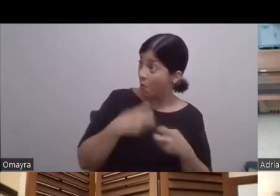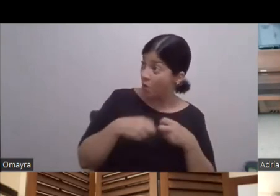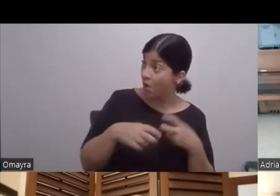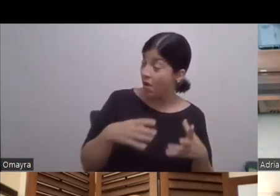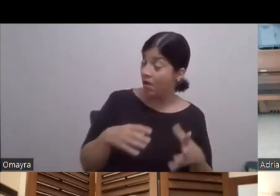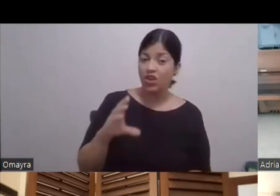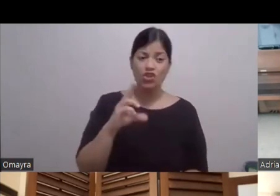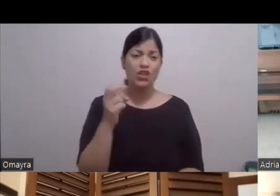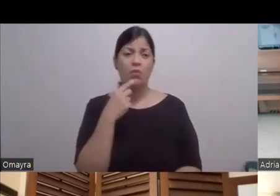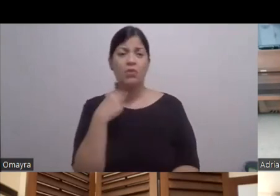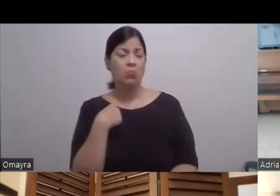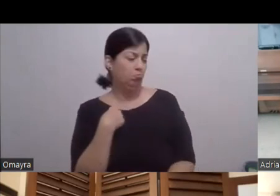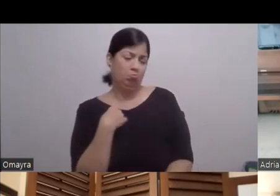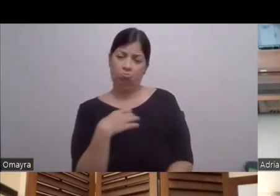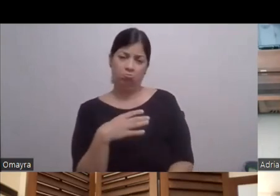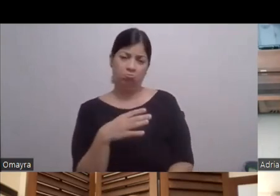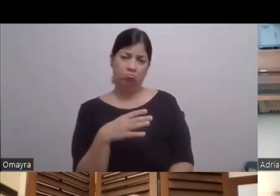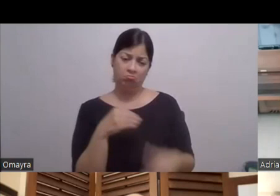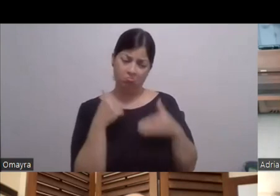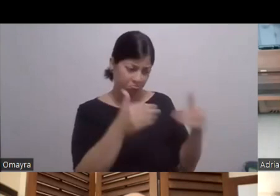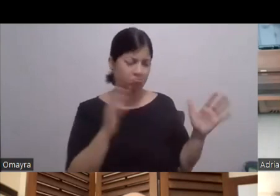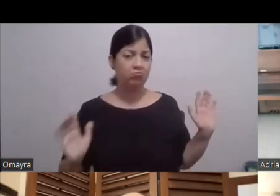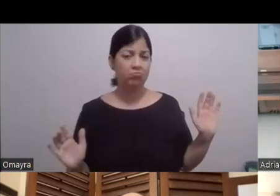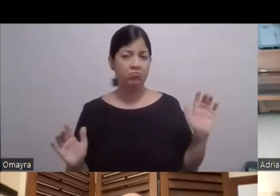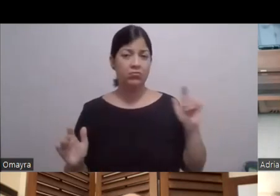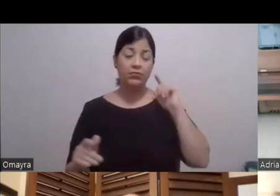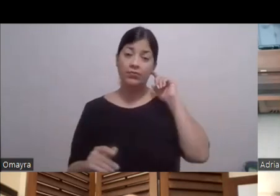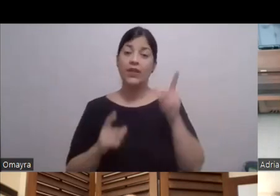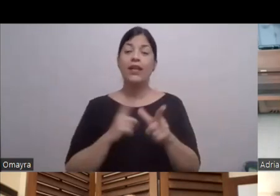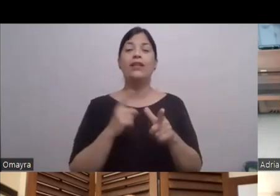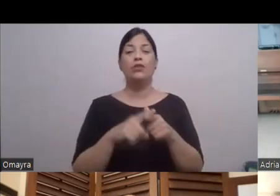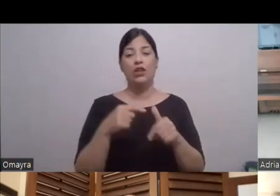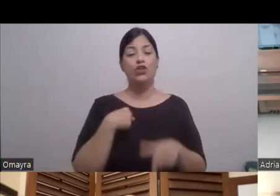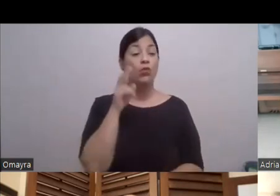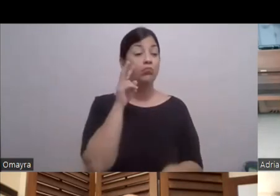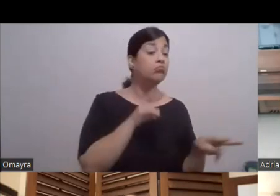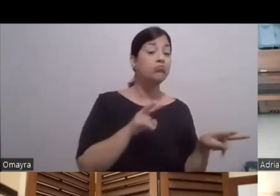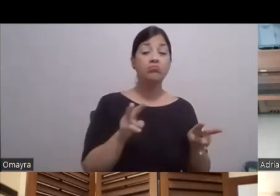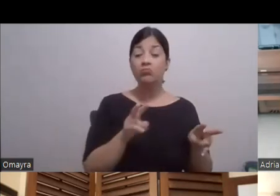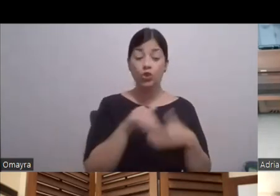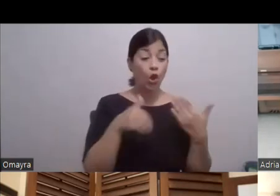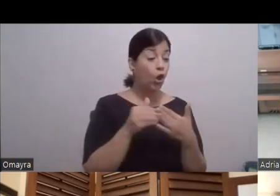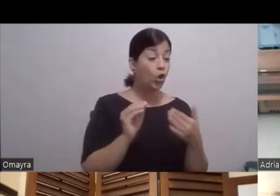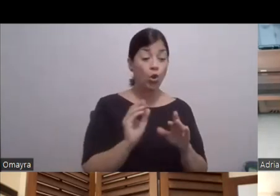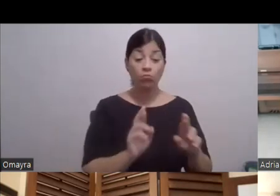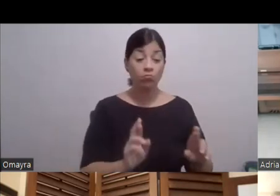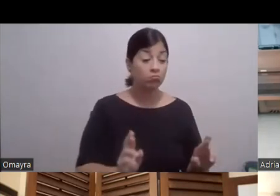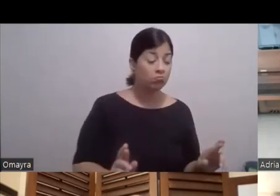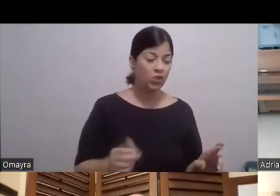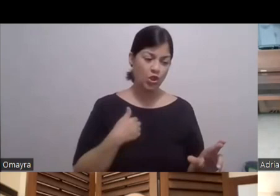Sí Adelante Y allí pues fui Lo que él tenía montado Pues yo Le ajusté Ciertas cositas Tú sabes De movimientos De